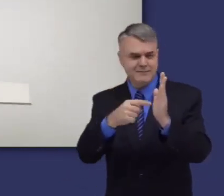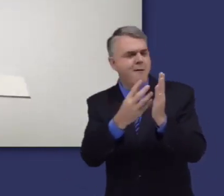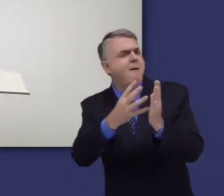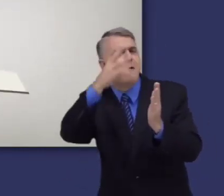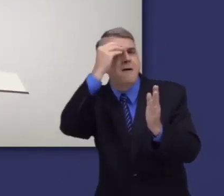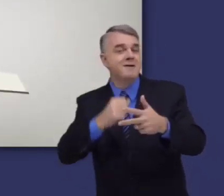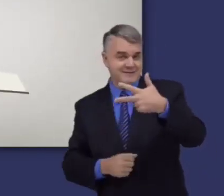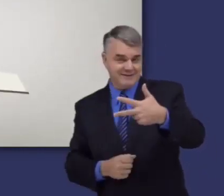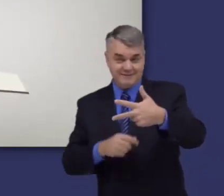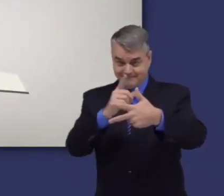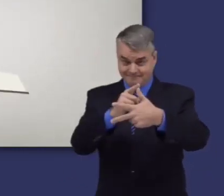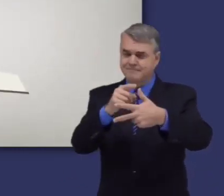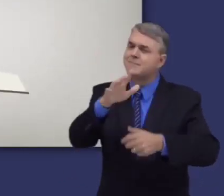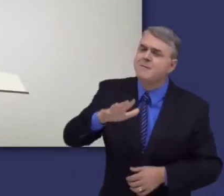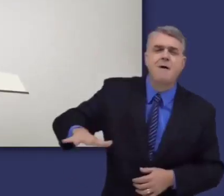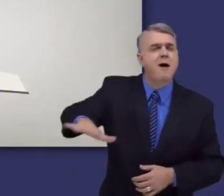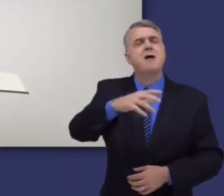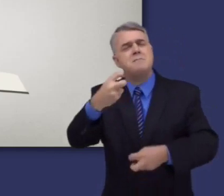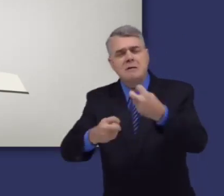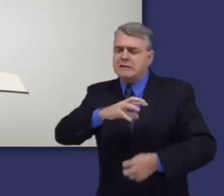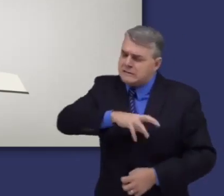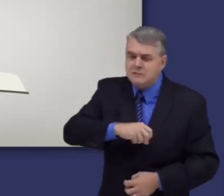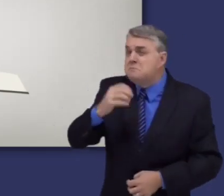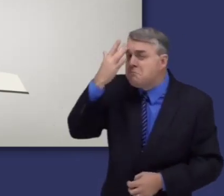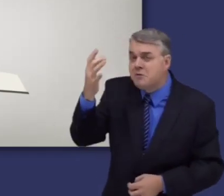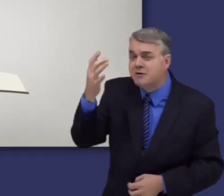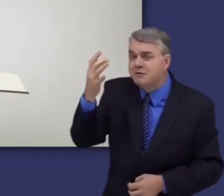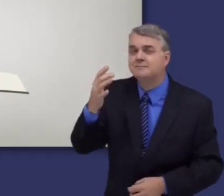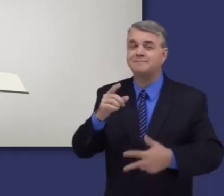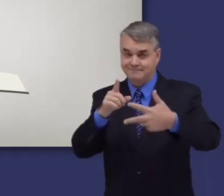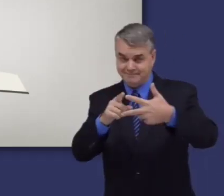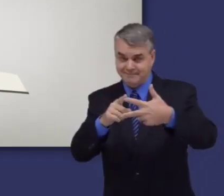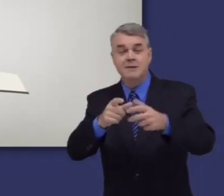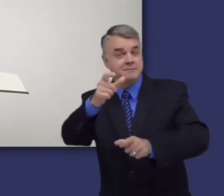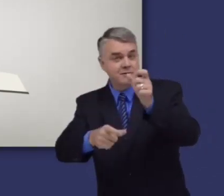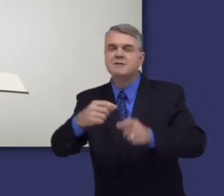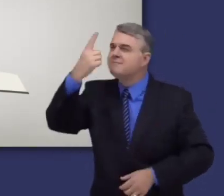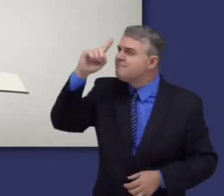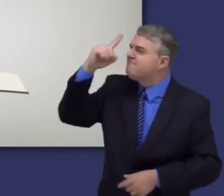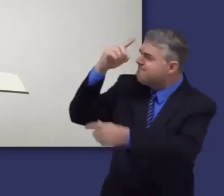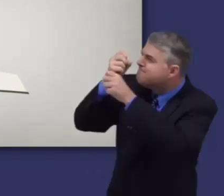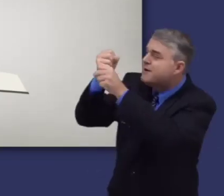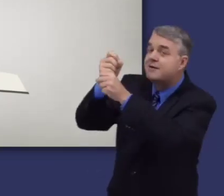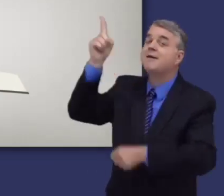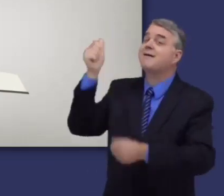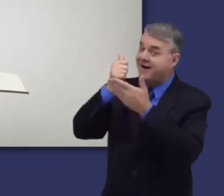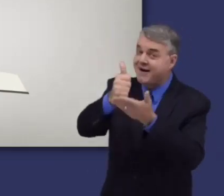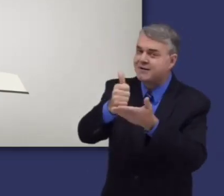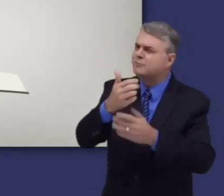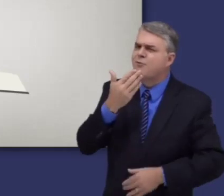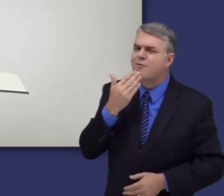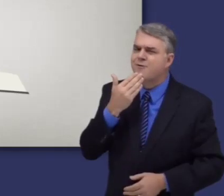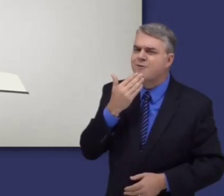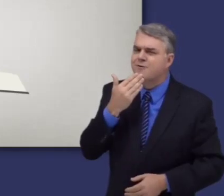Cuando lea el libro de Génesis, fíjese en que se explica la verdadera causa del sufrimiento. Vea cómo